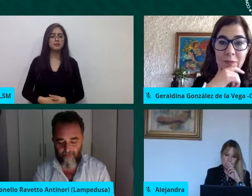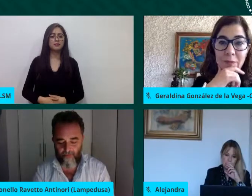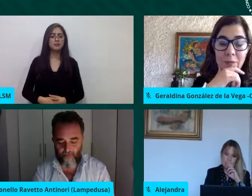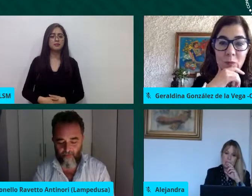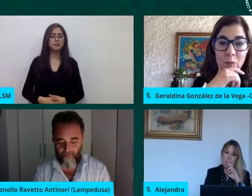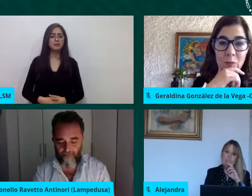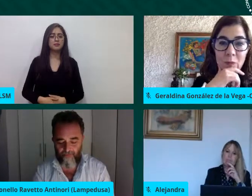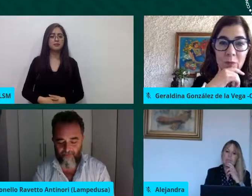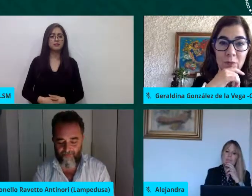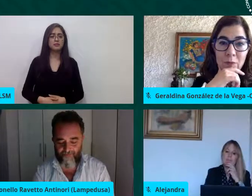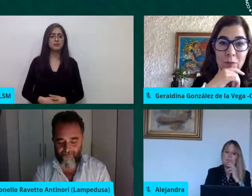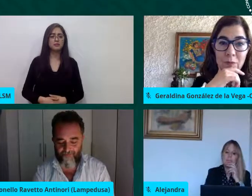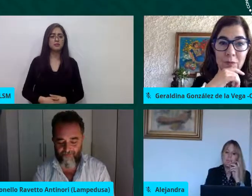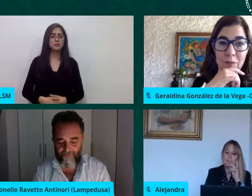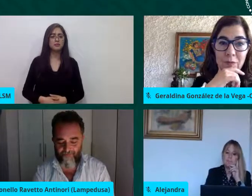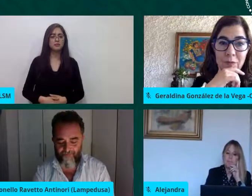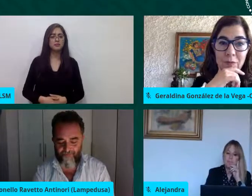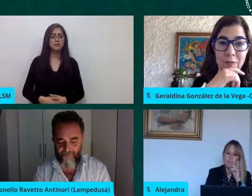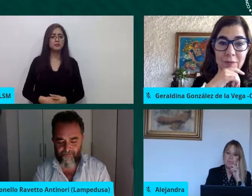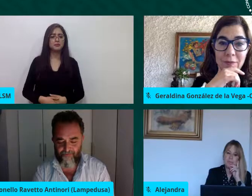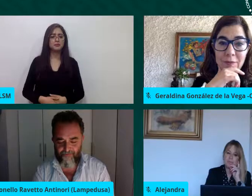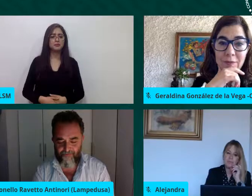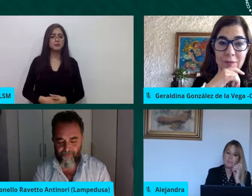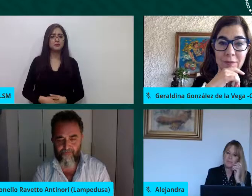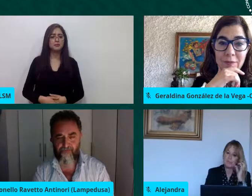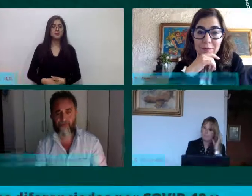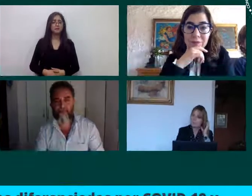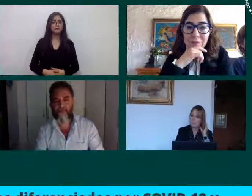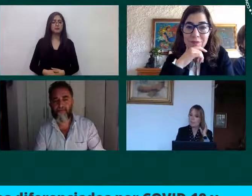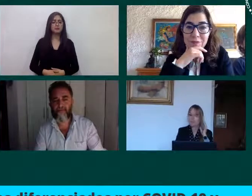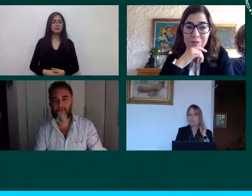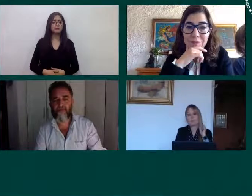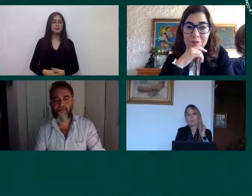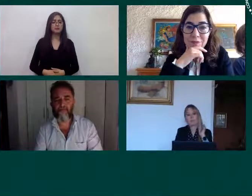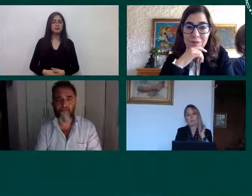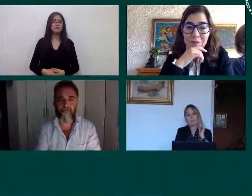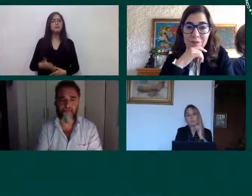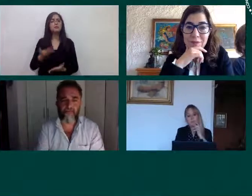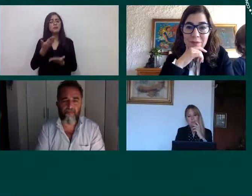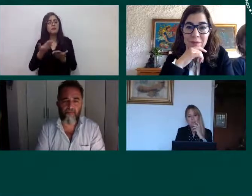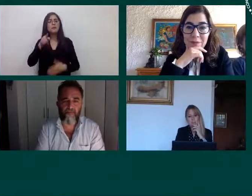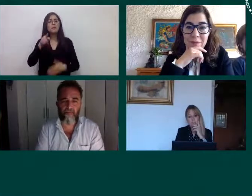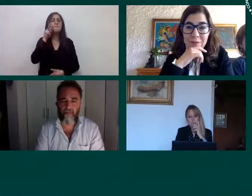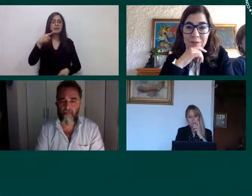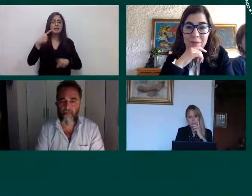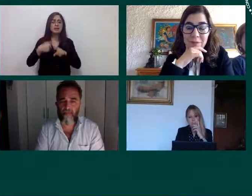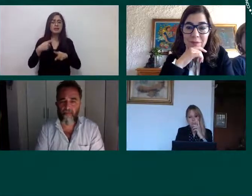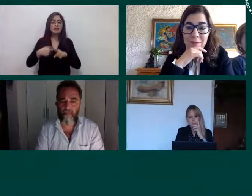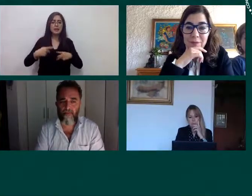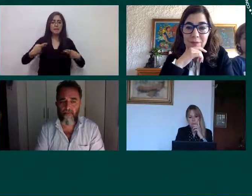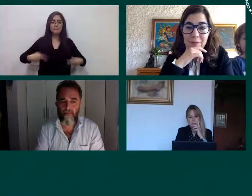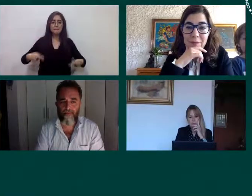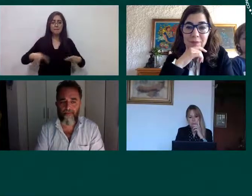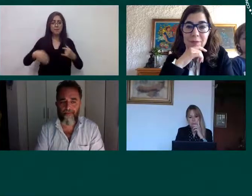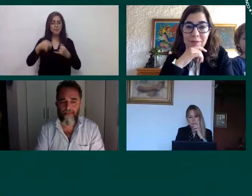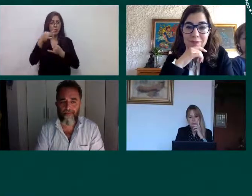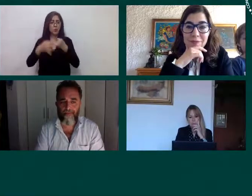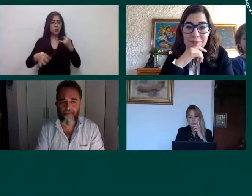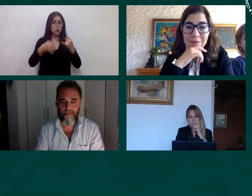sumaron al final de la charla pueden saber que esto está siendo grabado y lo encontrarán en el